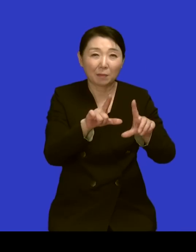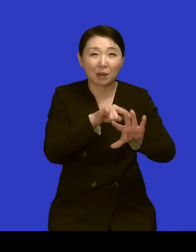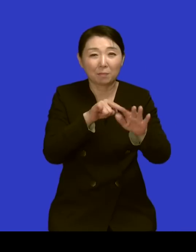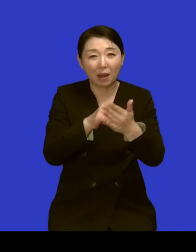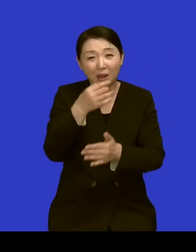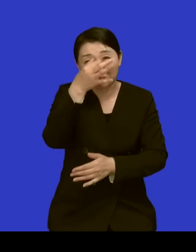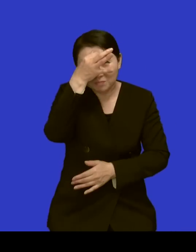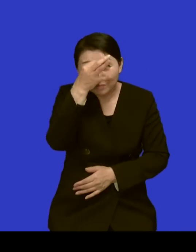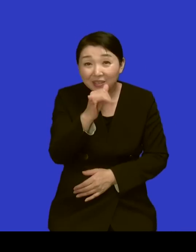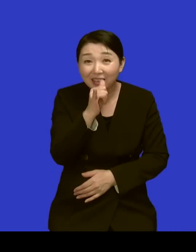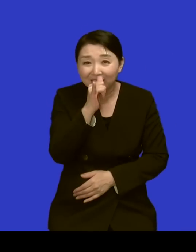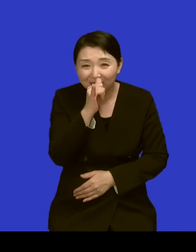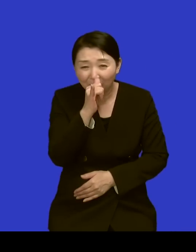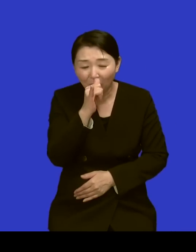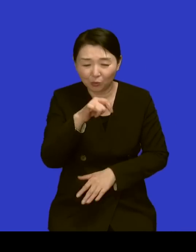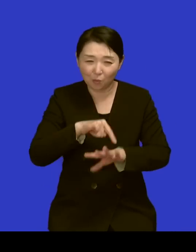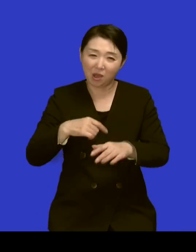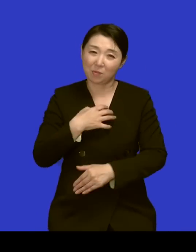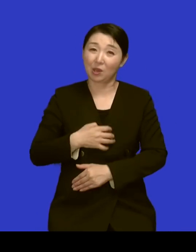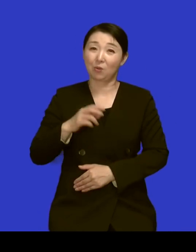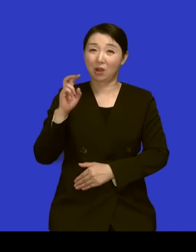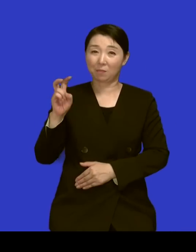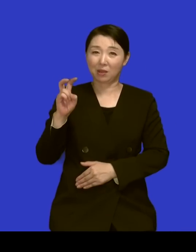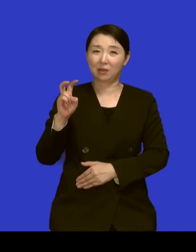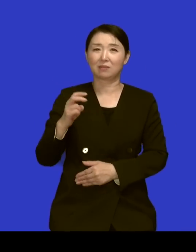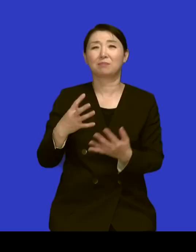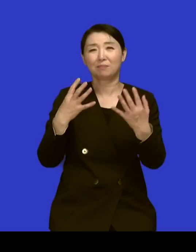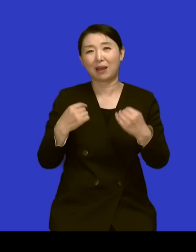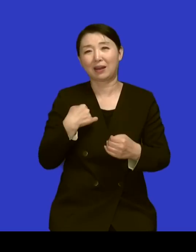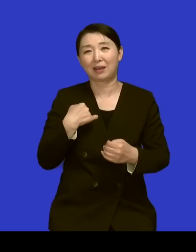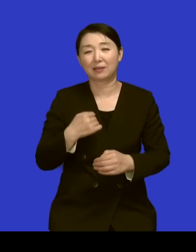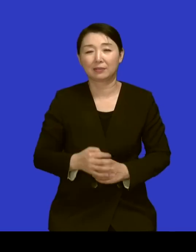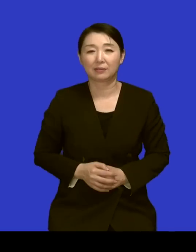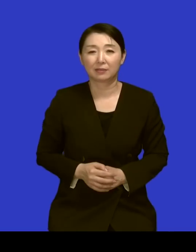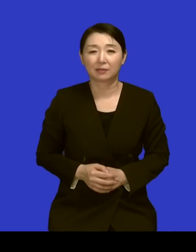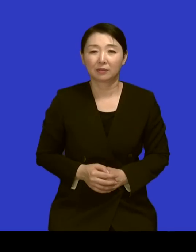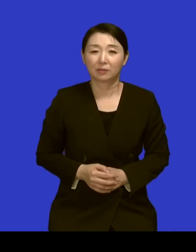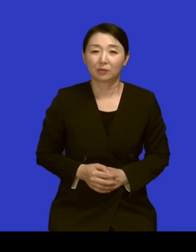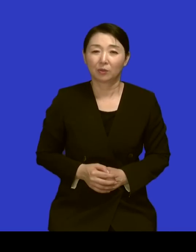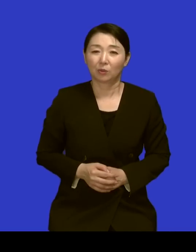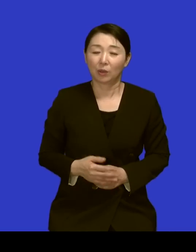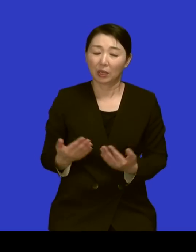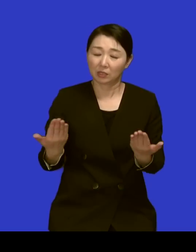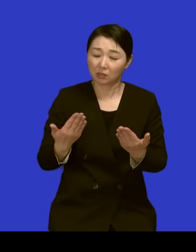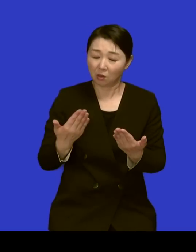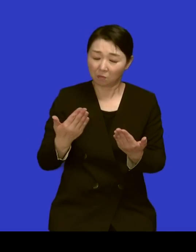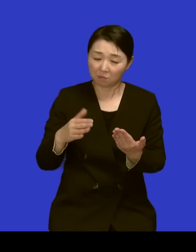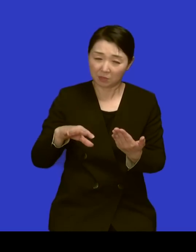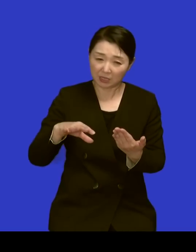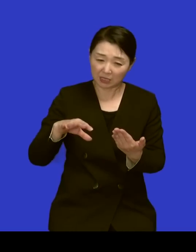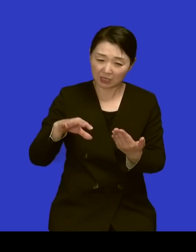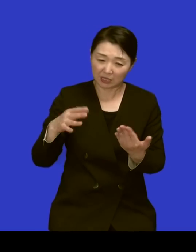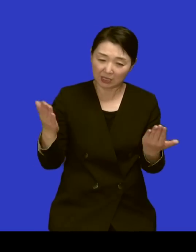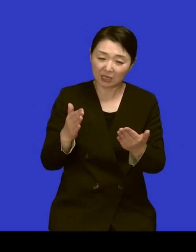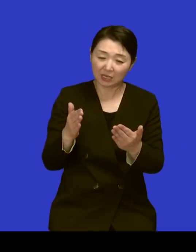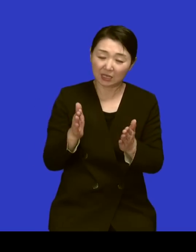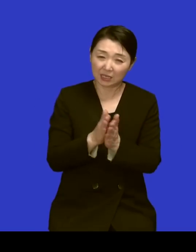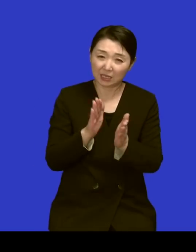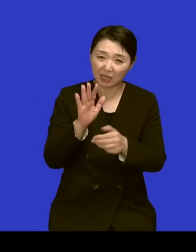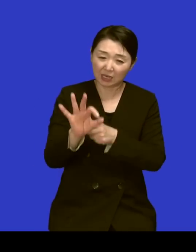그건 많았죠 많아서 이제 처음에 일을 시작해서 10년 넘게는 계속 그 갈등으로 이걸 내가